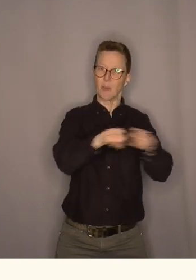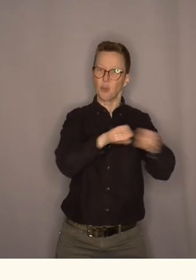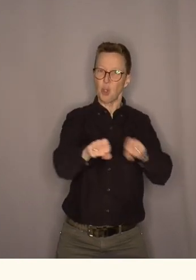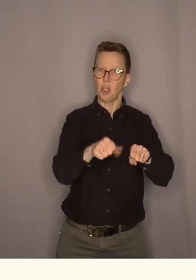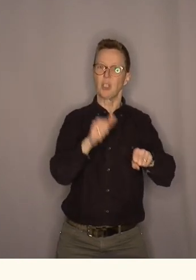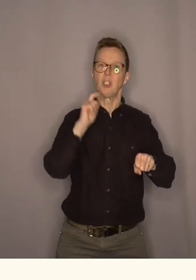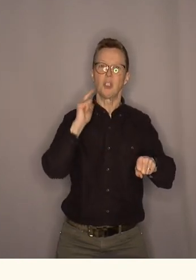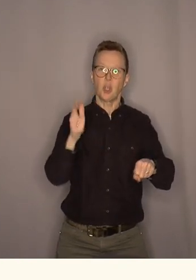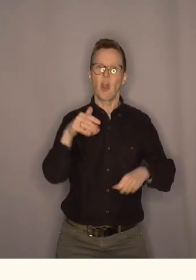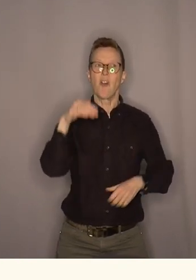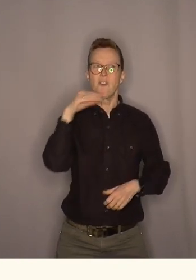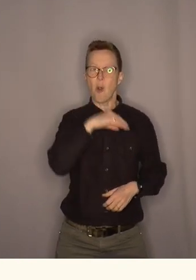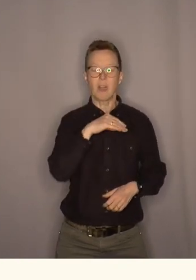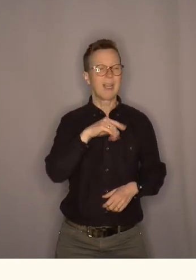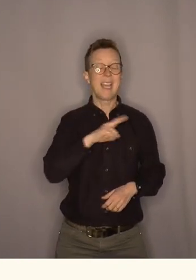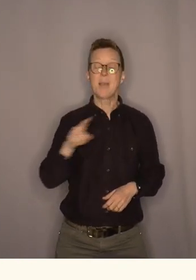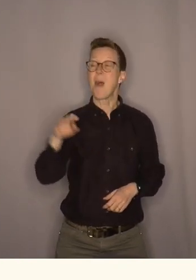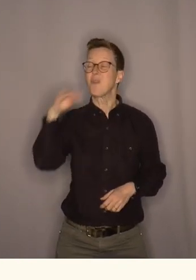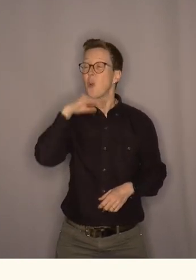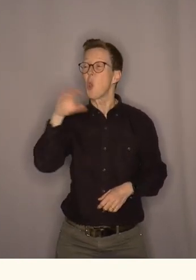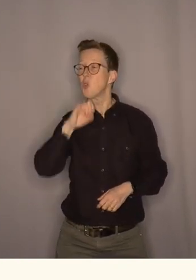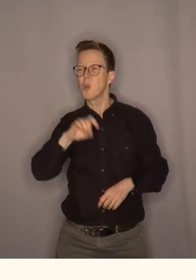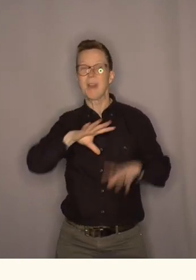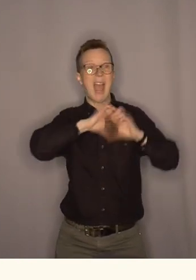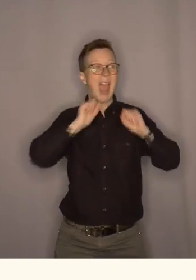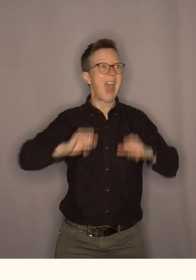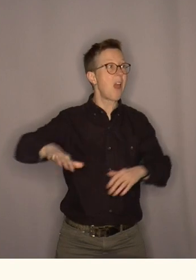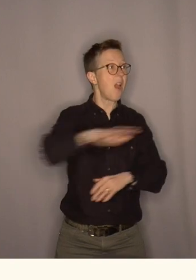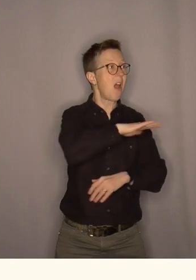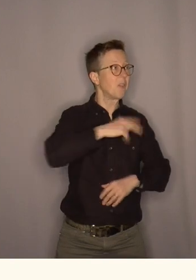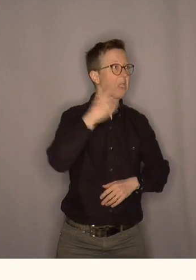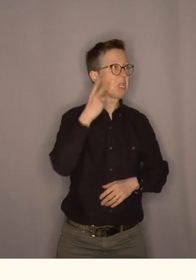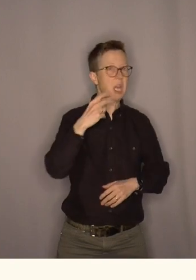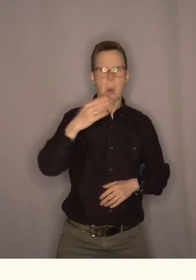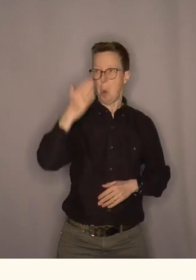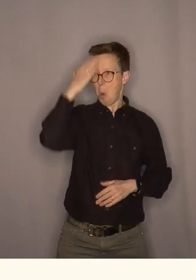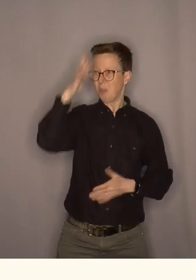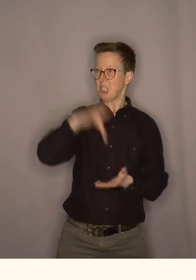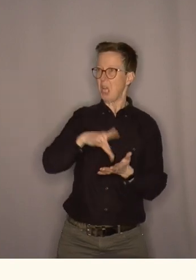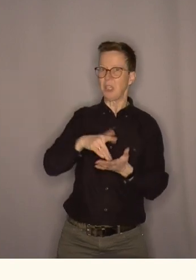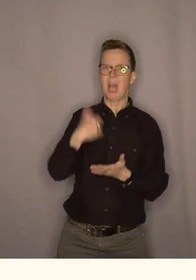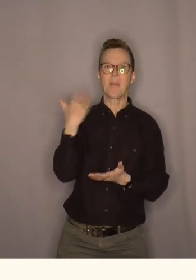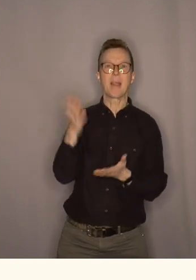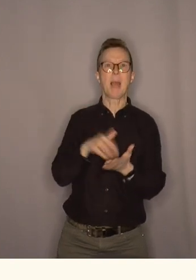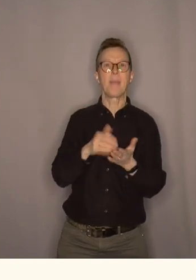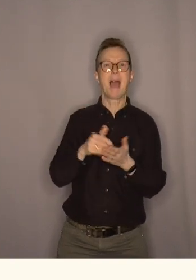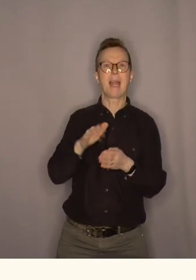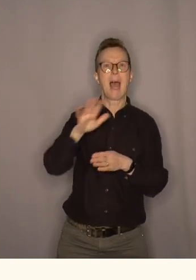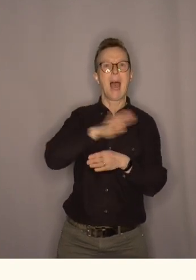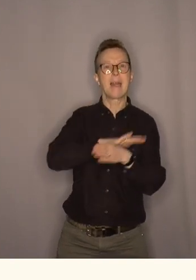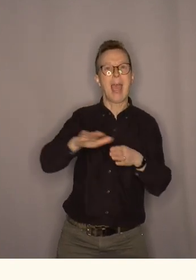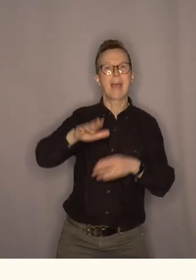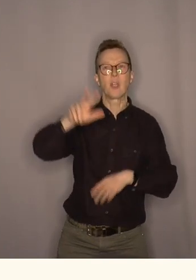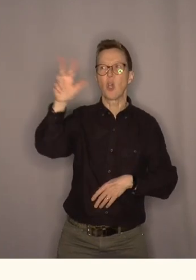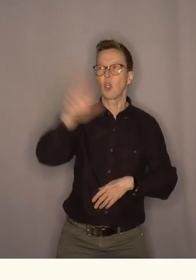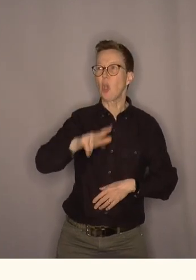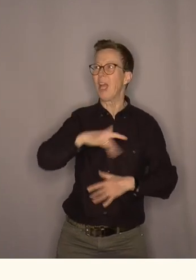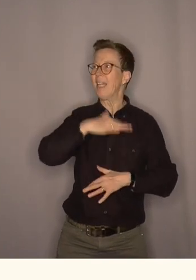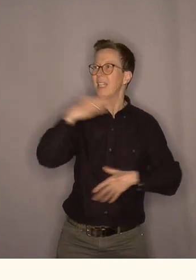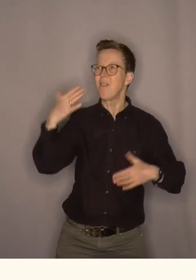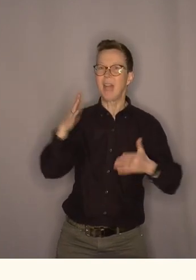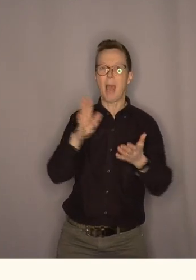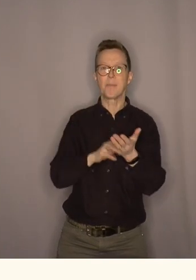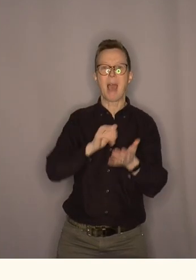er det jo for det folk ikke bare folk i Oslo men folk i hele landet ser at hovedstaden har blitt regnere den har blitt grønnere mer trivelig og mer